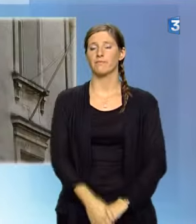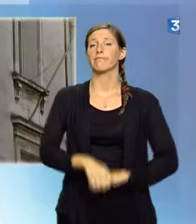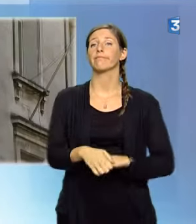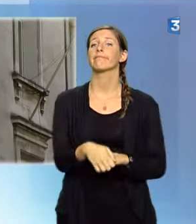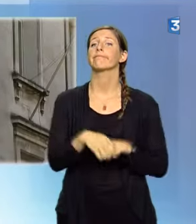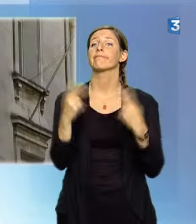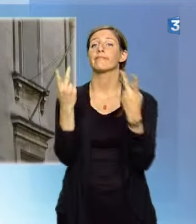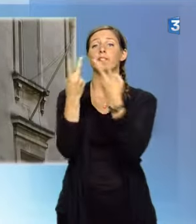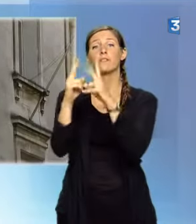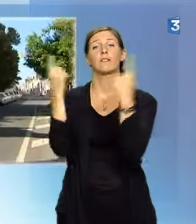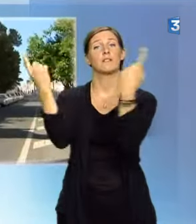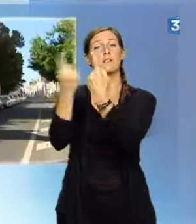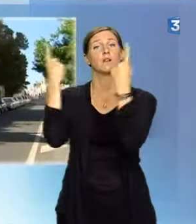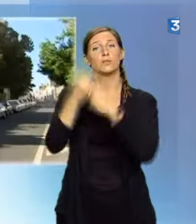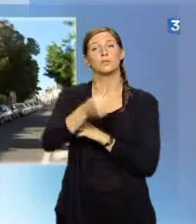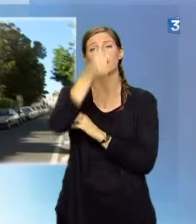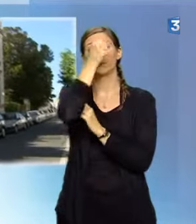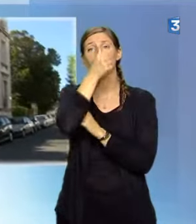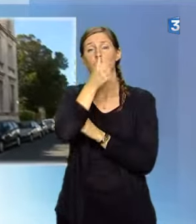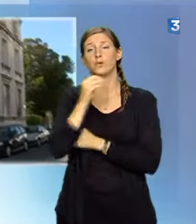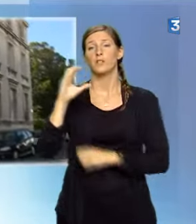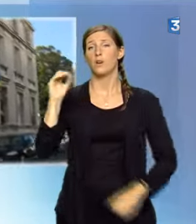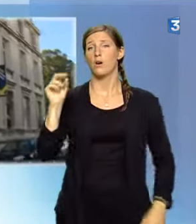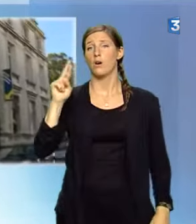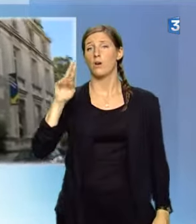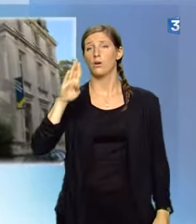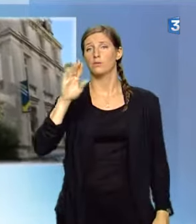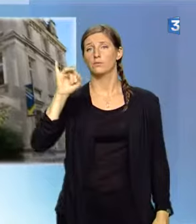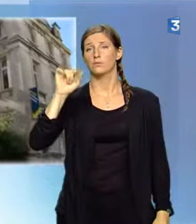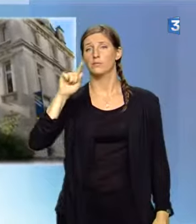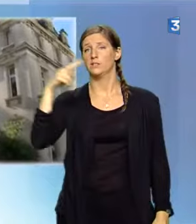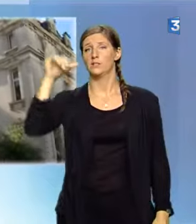À La Rochelle, toujours le musée d'Orbigny va fermer ses portes définitivement.